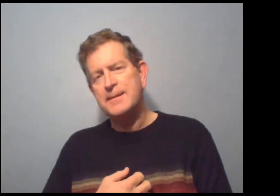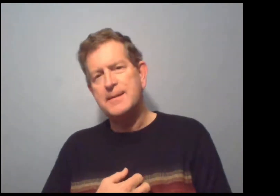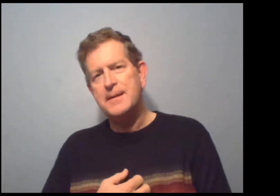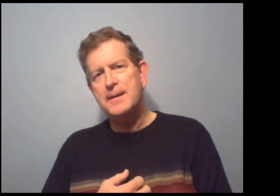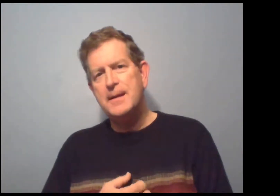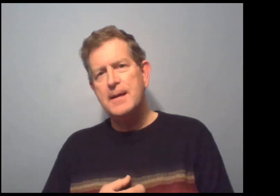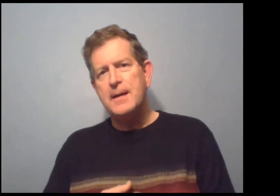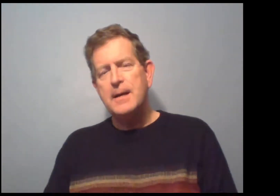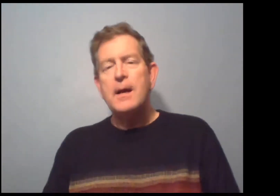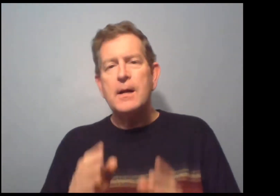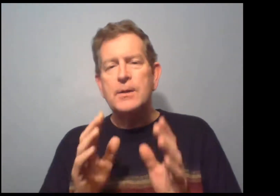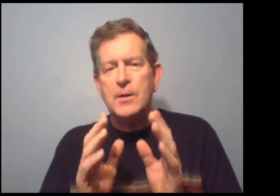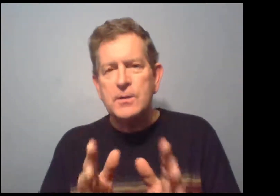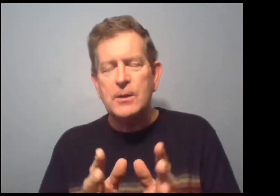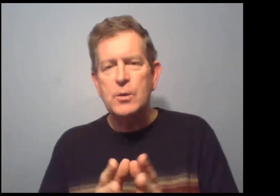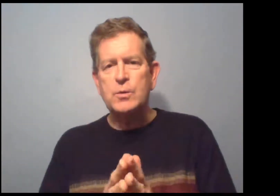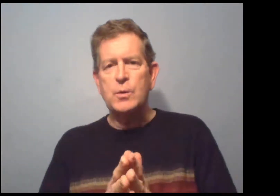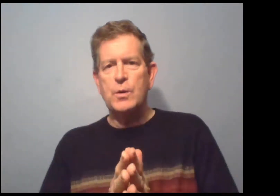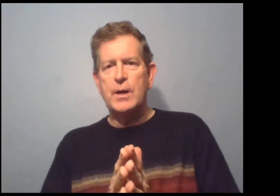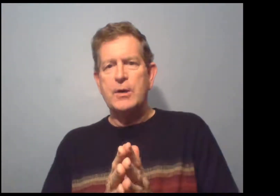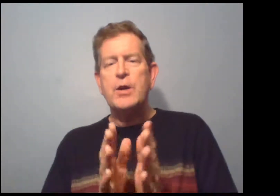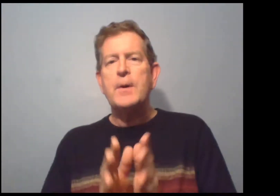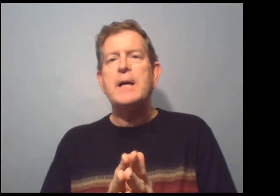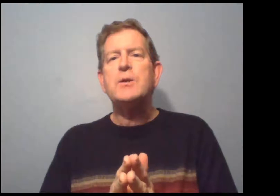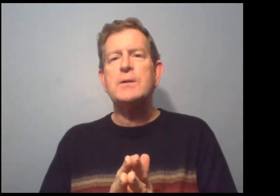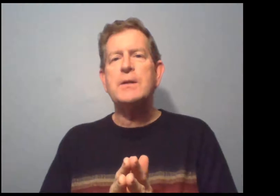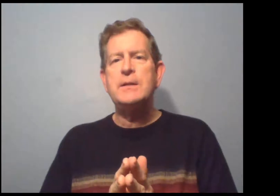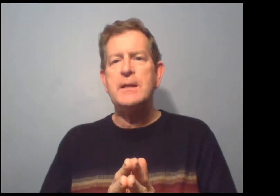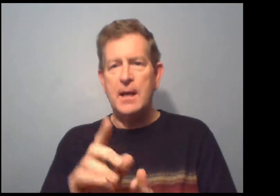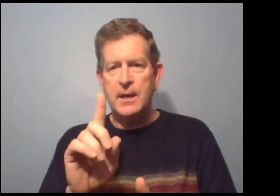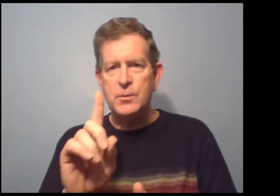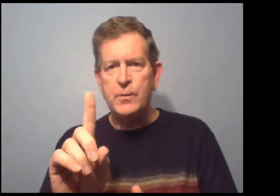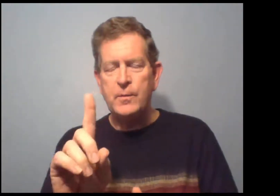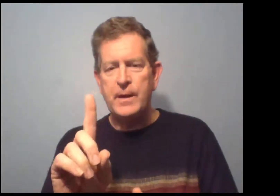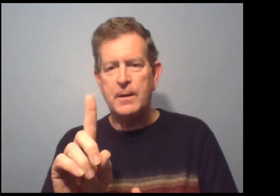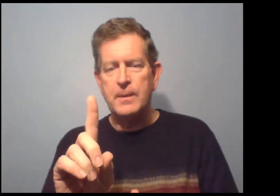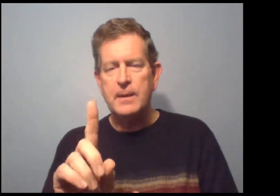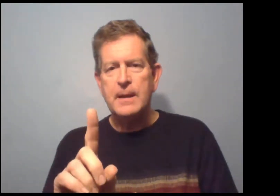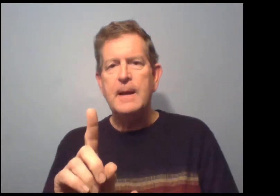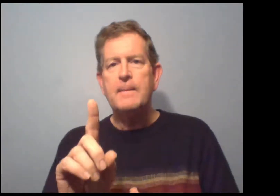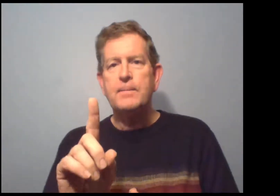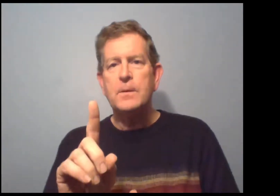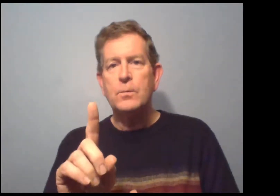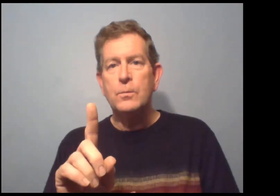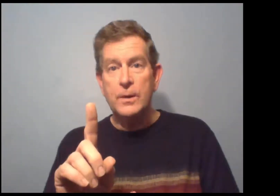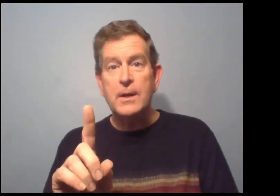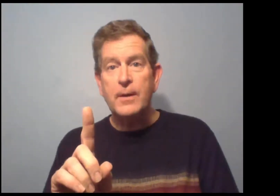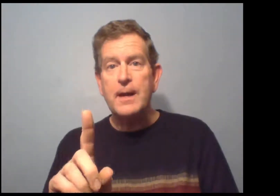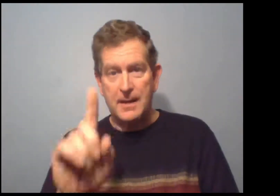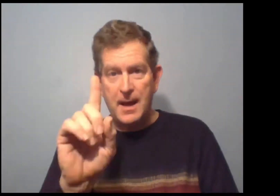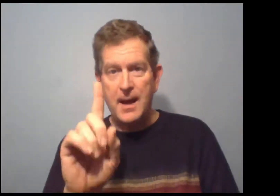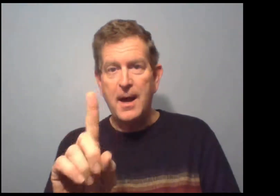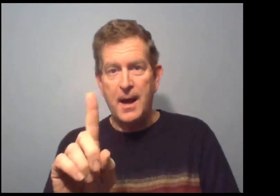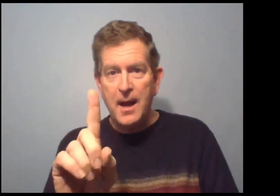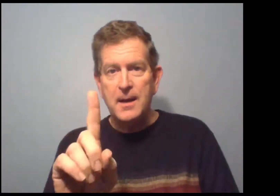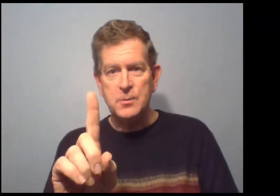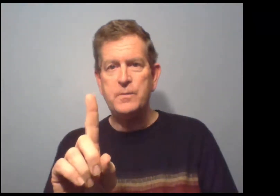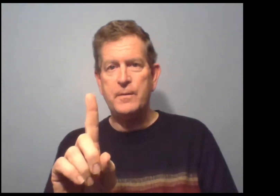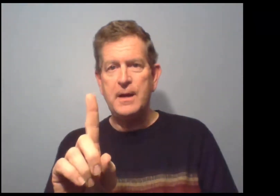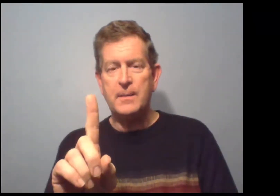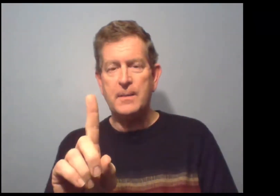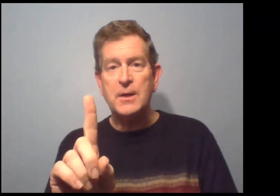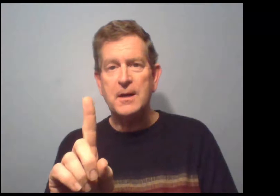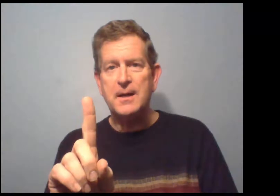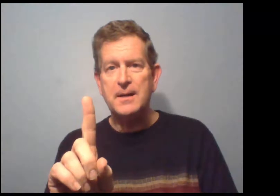Ça va, merci. Dans cette leçon, j'aimerais t'enseigner un nouveau verbe. Oui, c'est vrai. Un